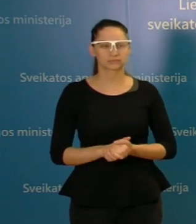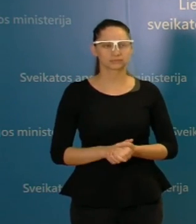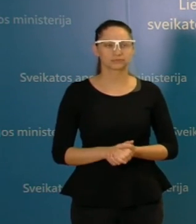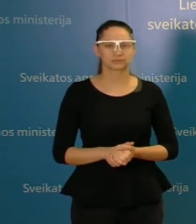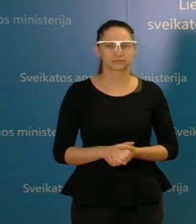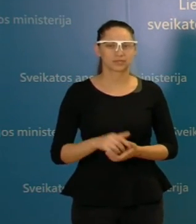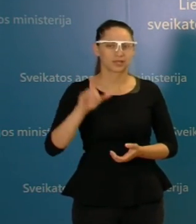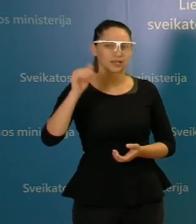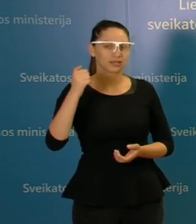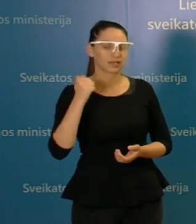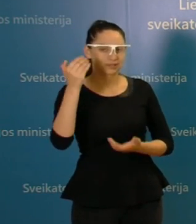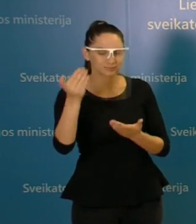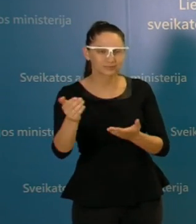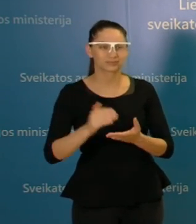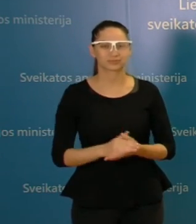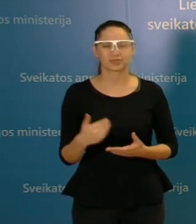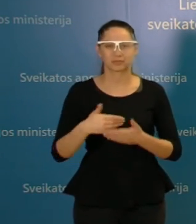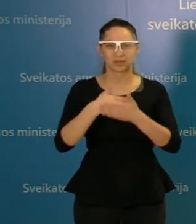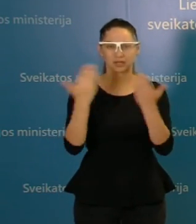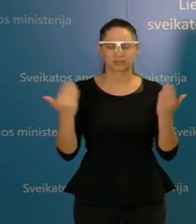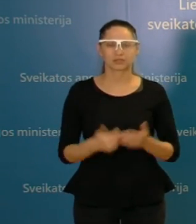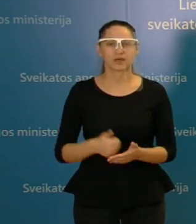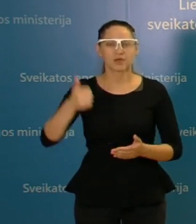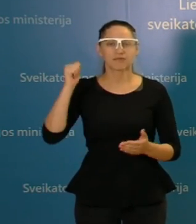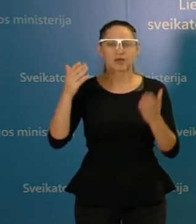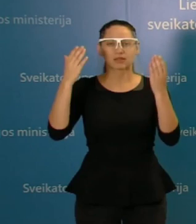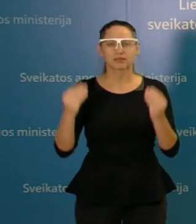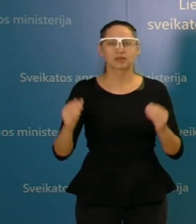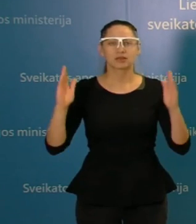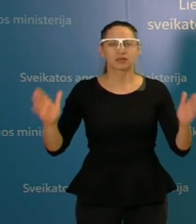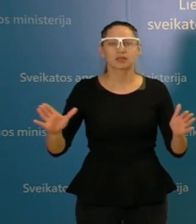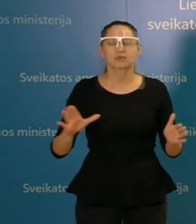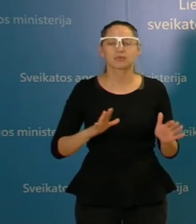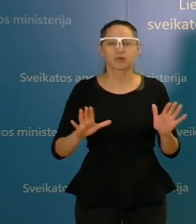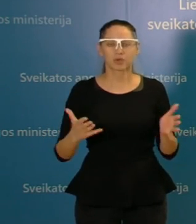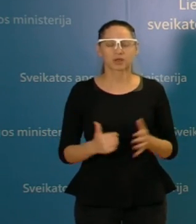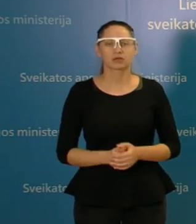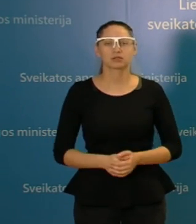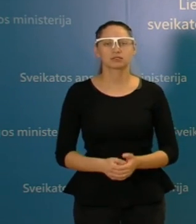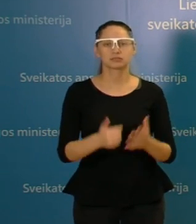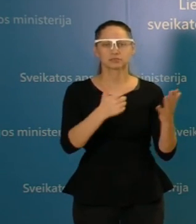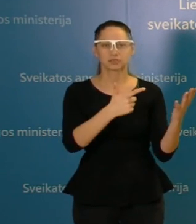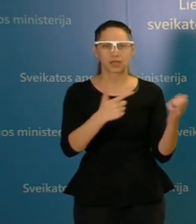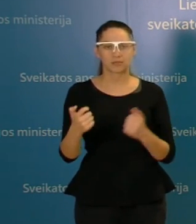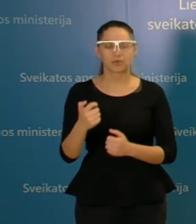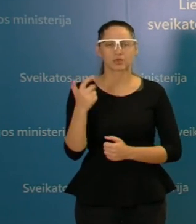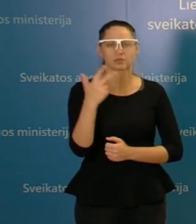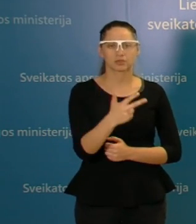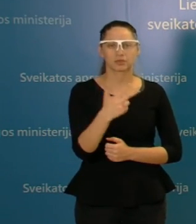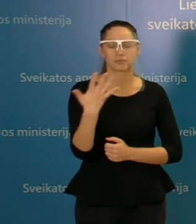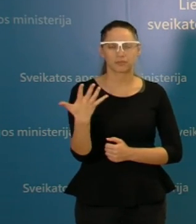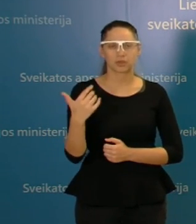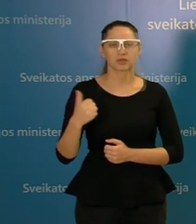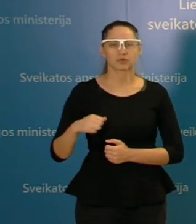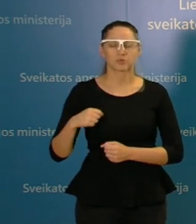Diena visiems. Ir pirmą kartą dieną tokia situacija, kad registruoti 735 nauji